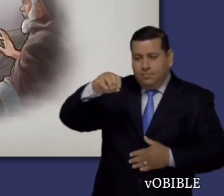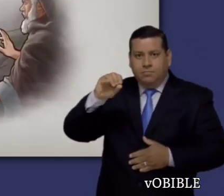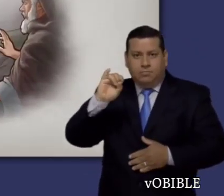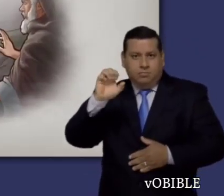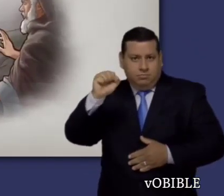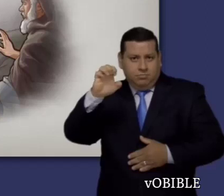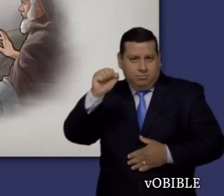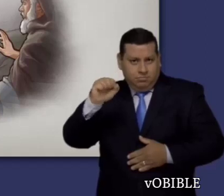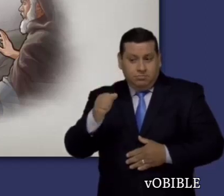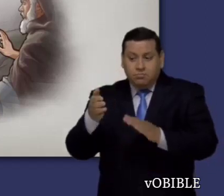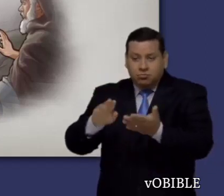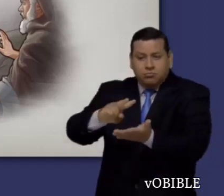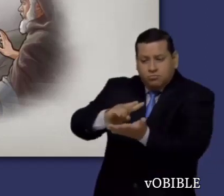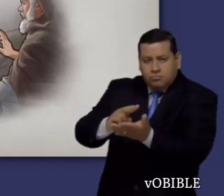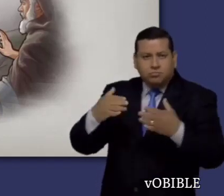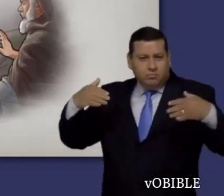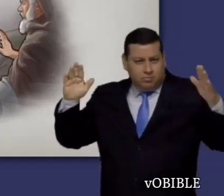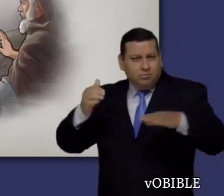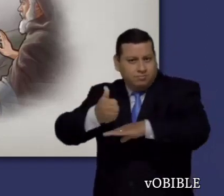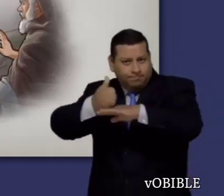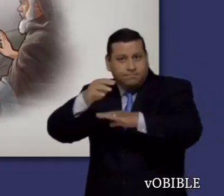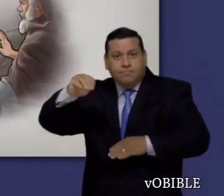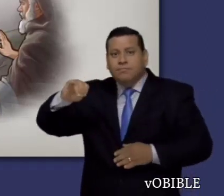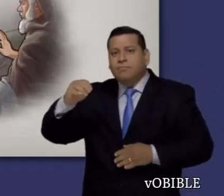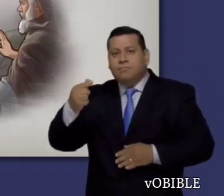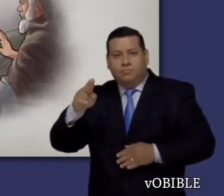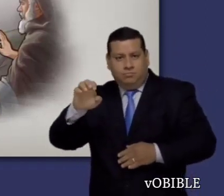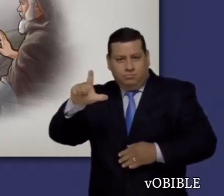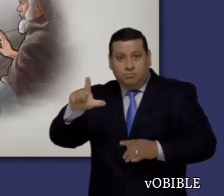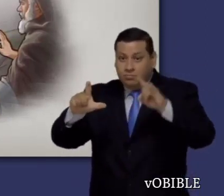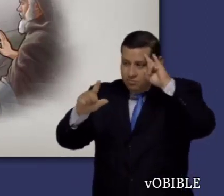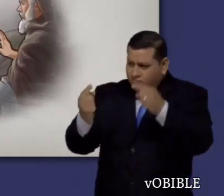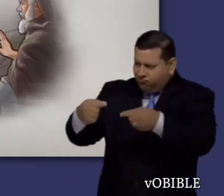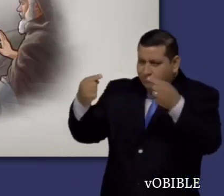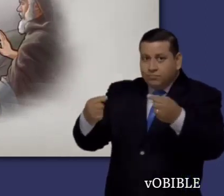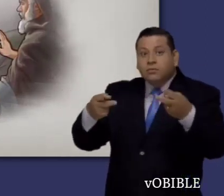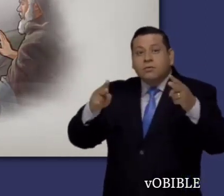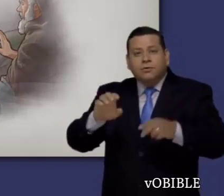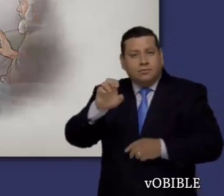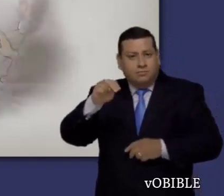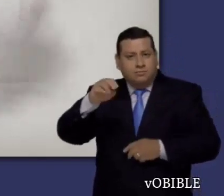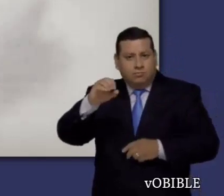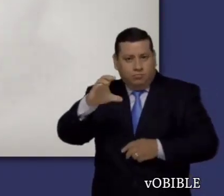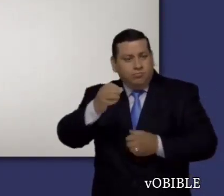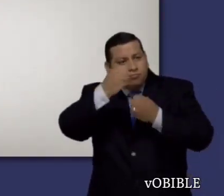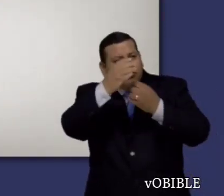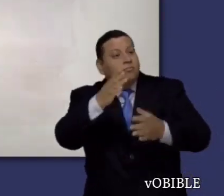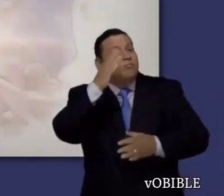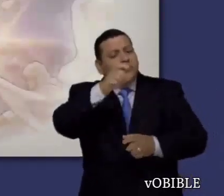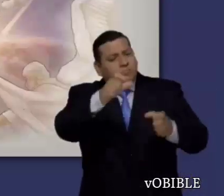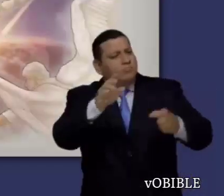único que menciona la discusión que tuvieron el arcángel Miguel y el diablo por el cuerpo de Moisés. Y solo Judas hace